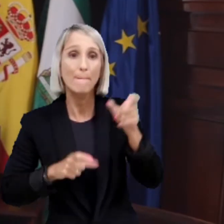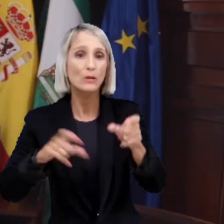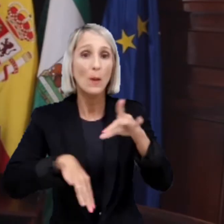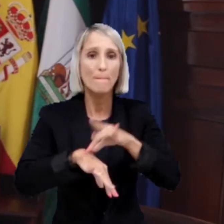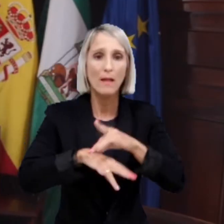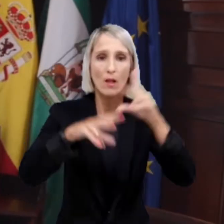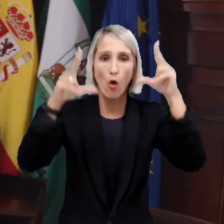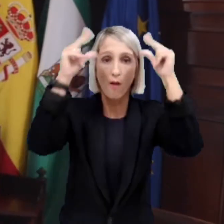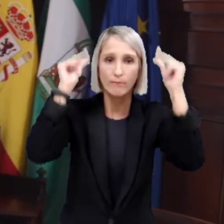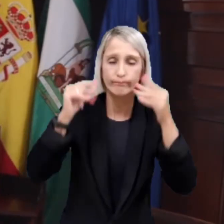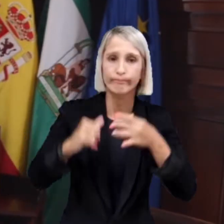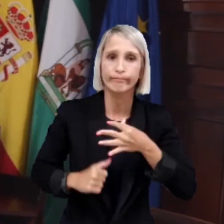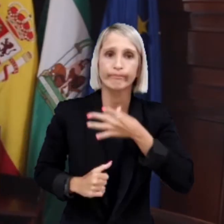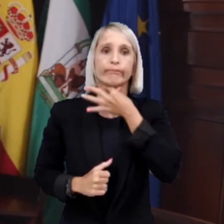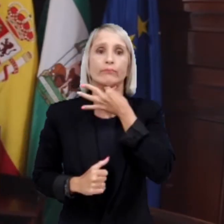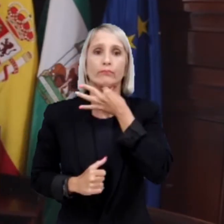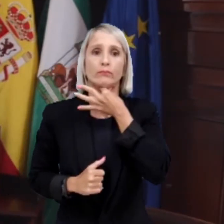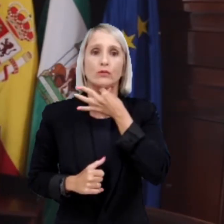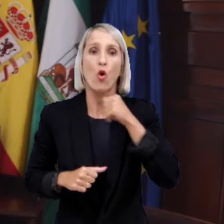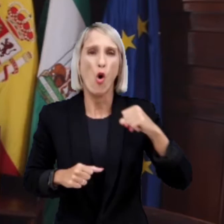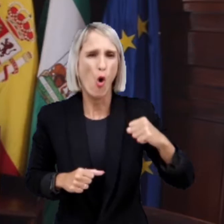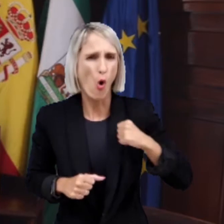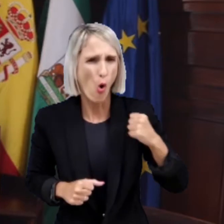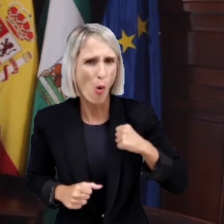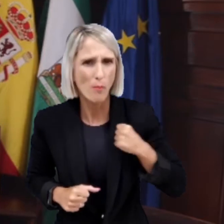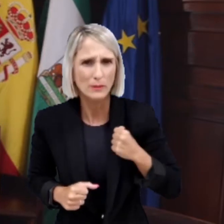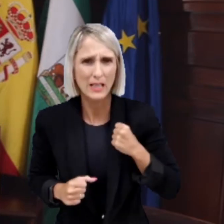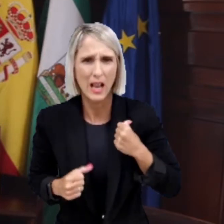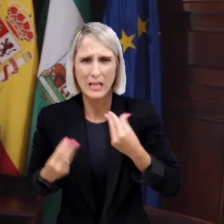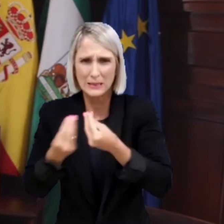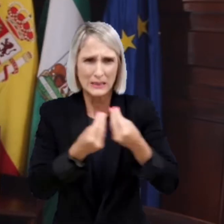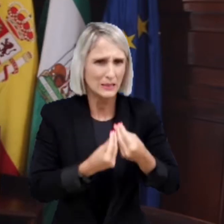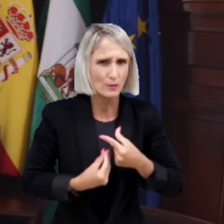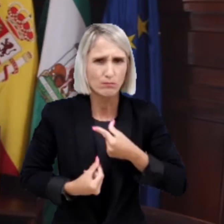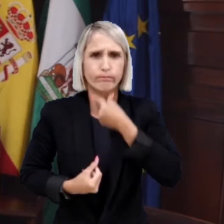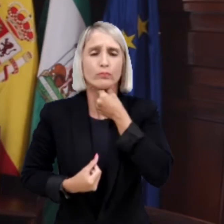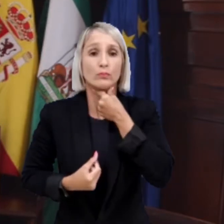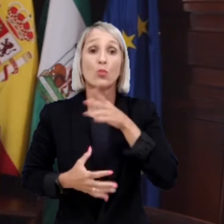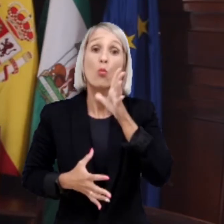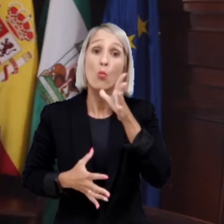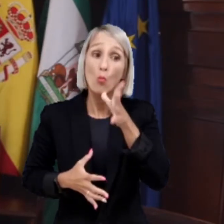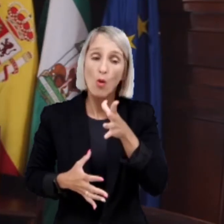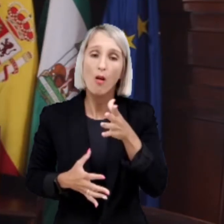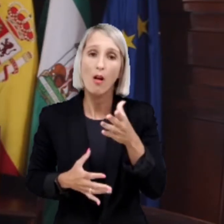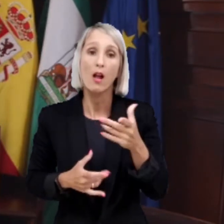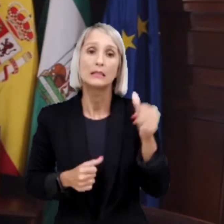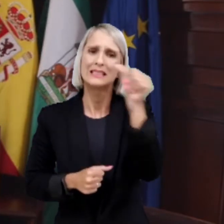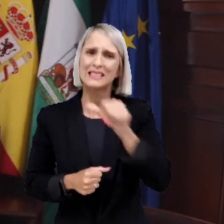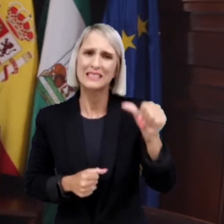insoportable en el personal sanitario, e inclusive a evitar que se puedan saturar nuestros hospitales, donde ha habido